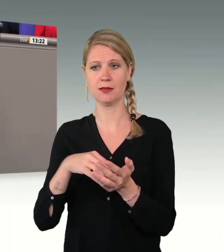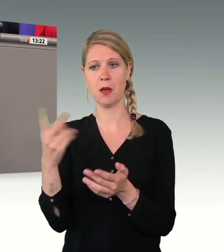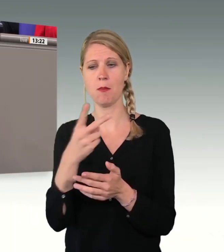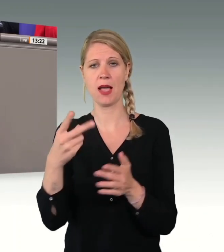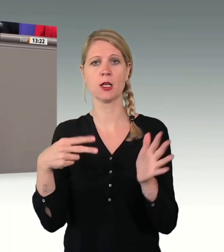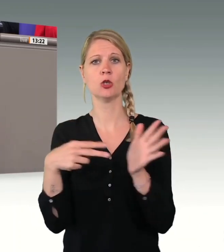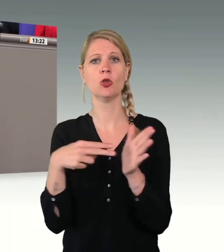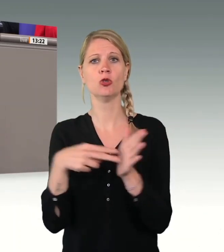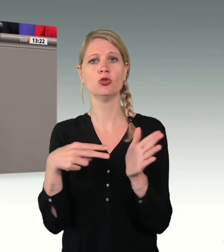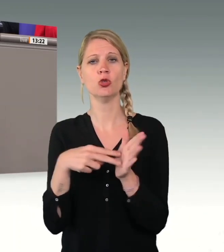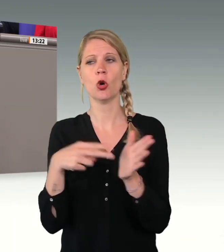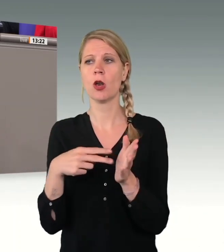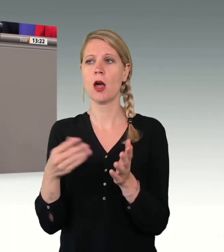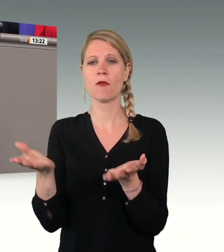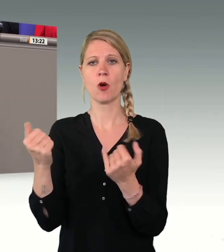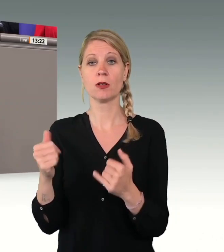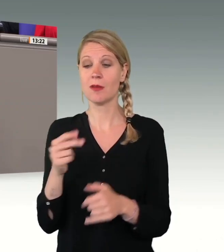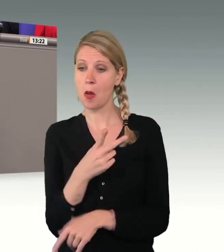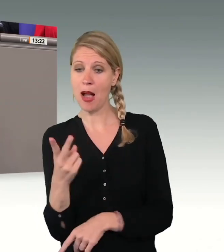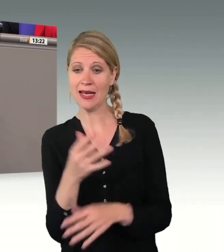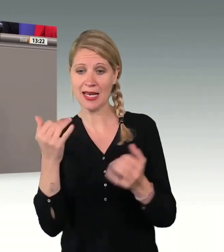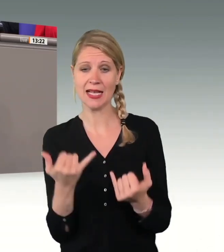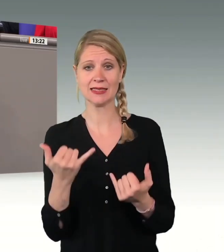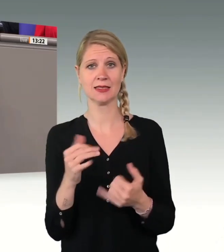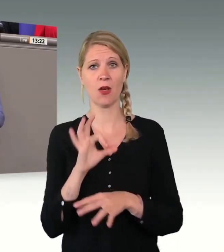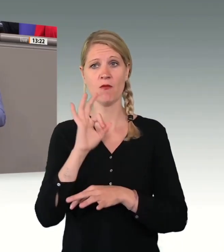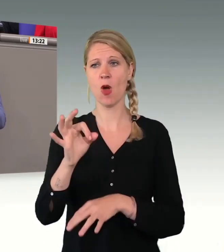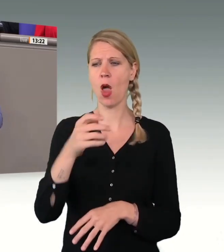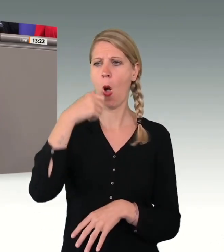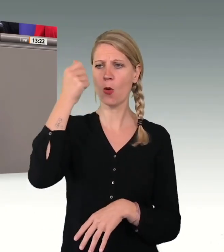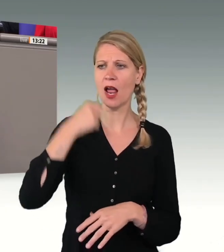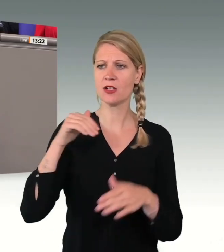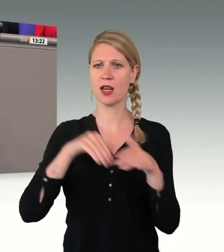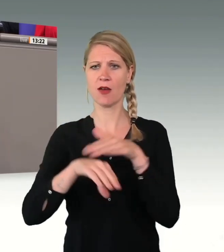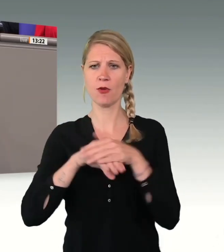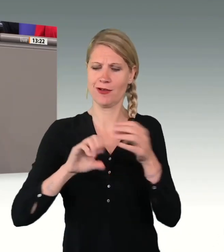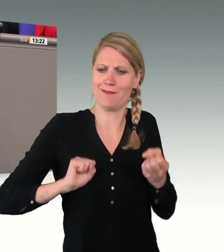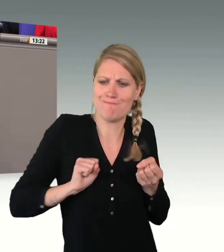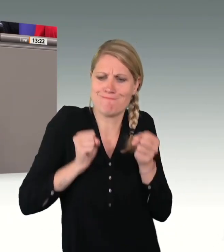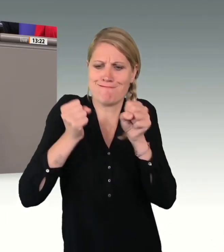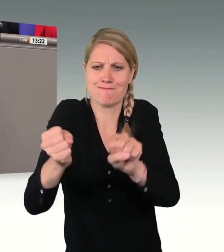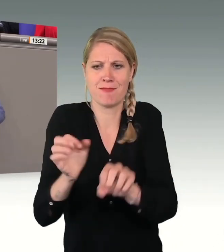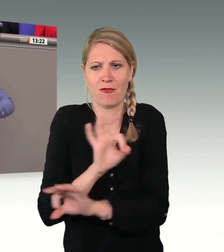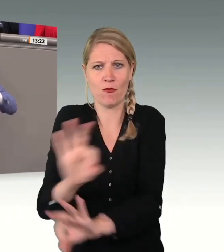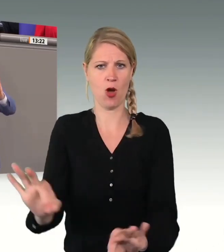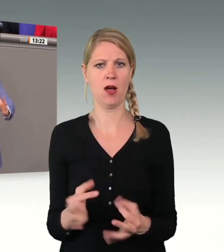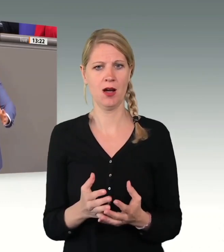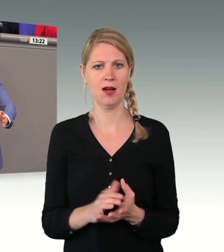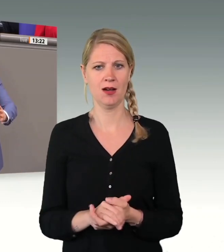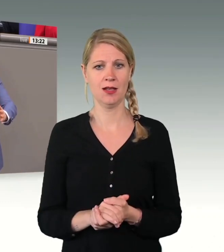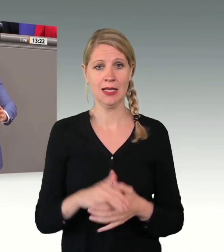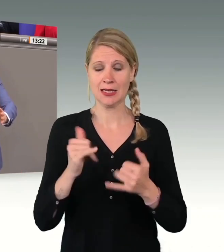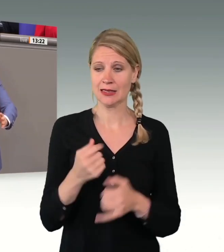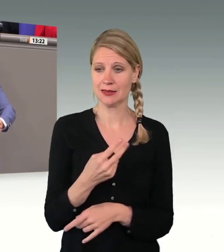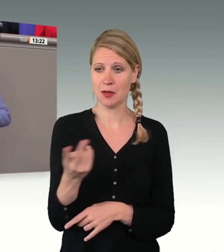für kommende ukrainische Geflüchtete einsetzen. Und das ist so ein schönes Beispiel. Was machen Sie? Haben Sie eben ja wieder vorgeführt. Sie wollen kommende